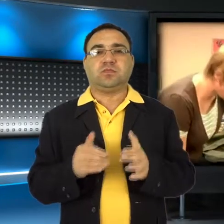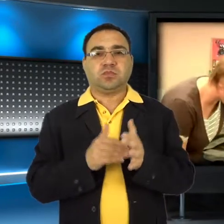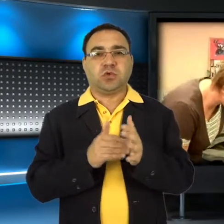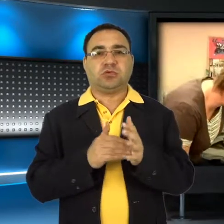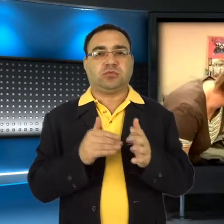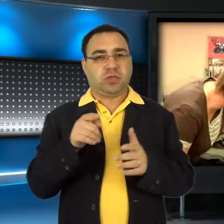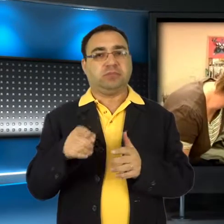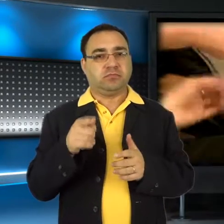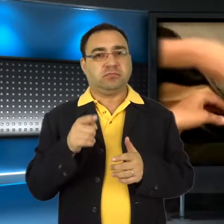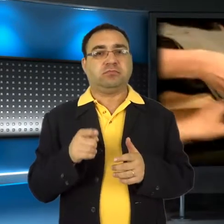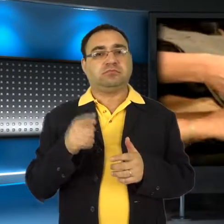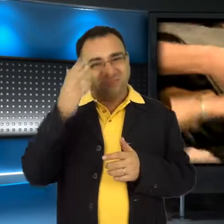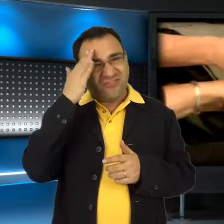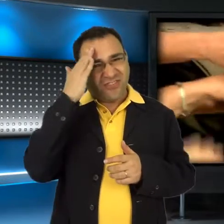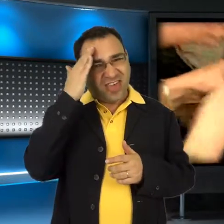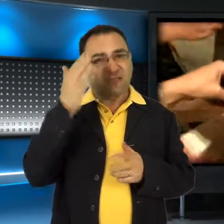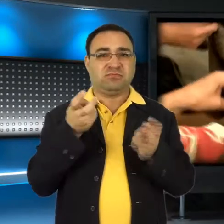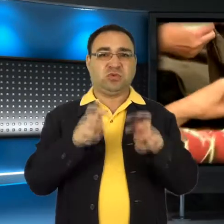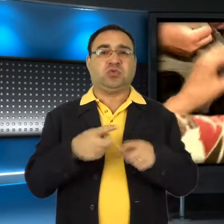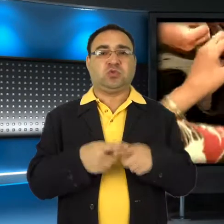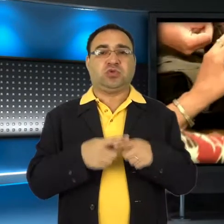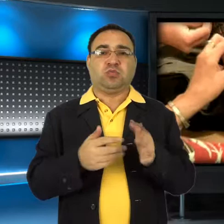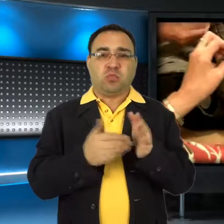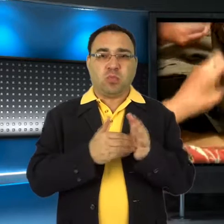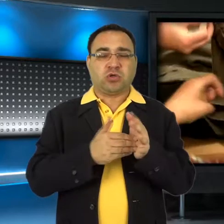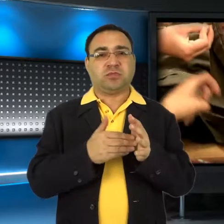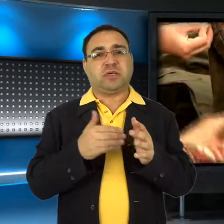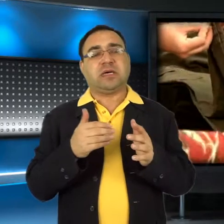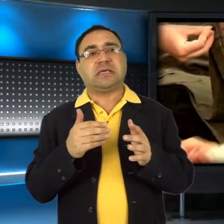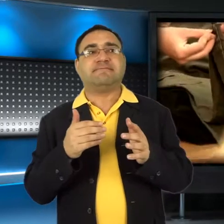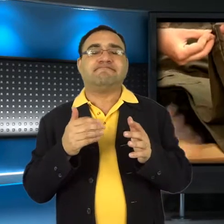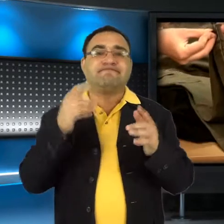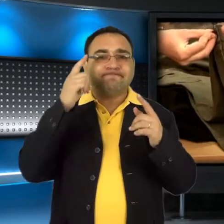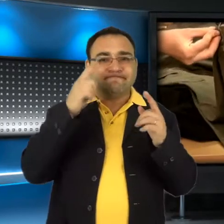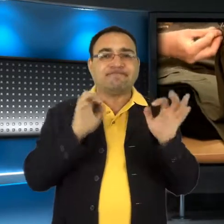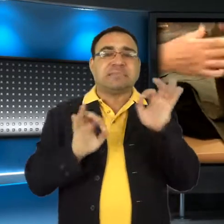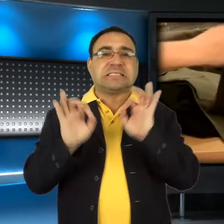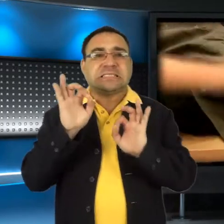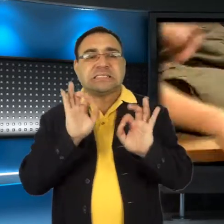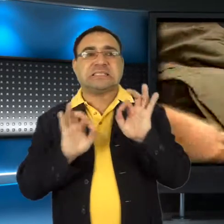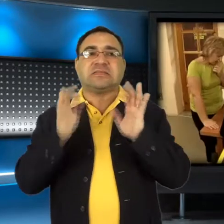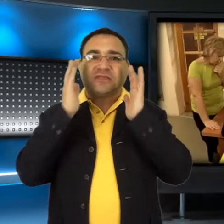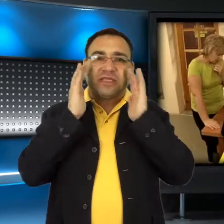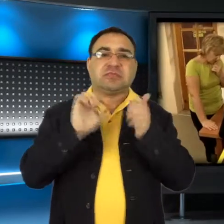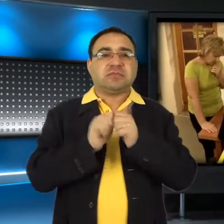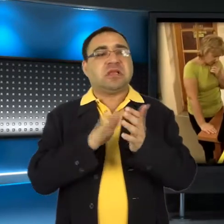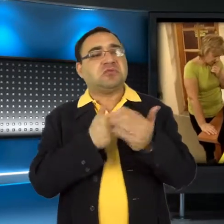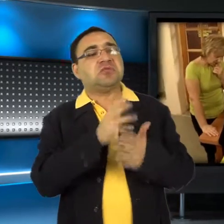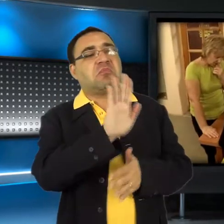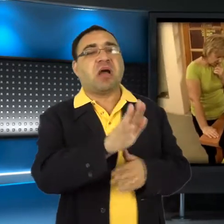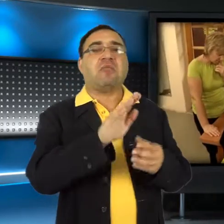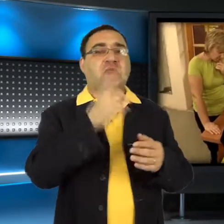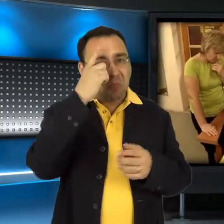Basieńko. Zakładając spółdzielnie, wiedziałyśmy, że trzeba będzie być elastyczną. I chodzi o to, że